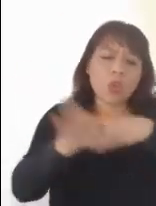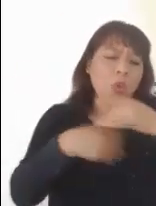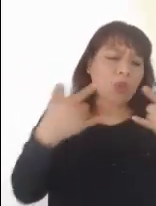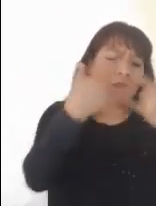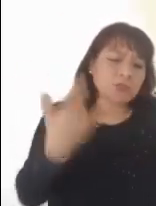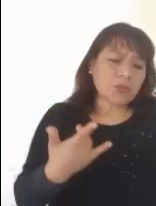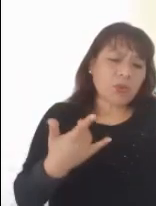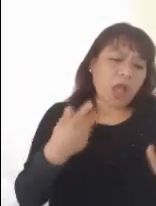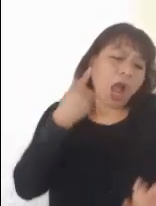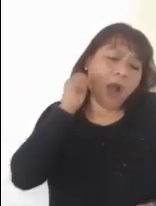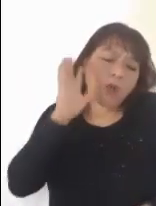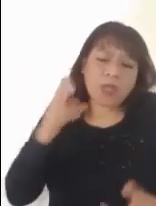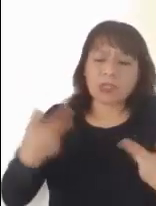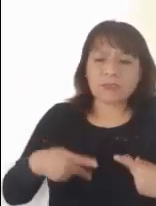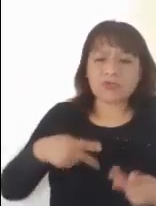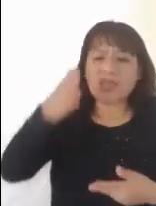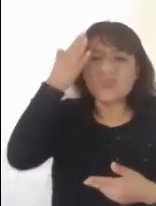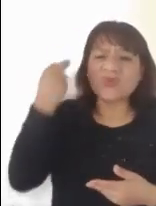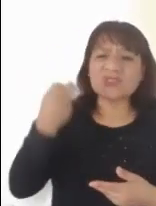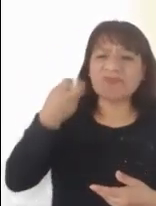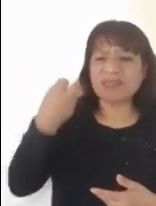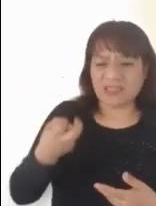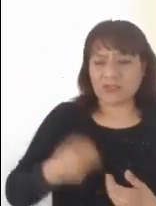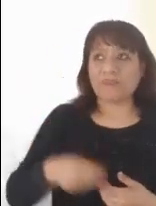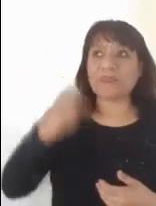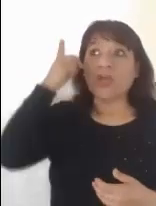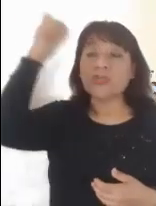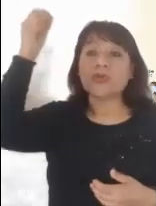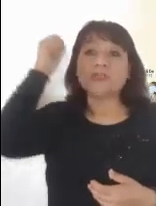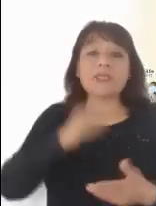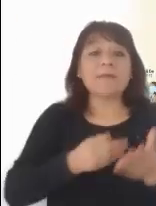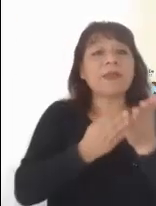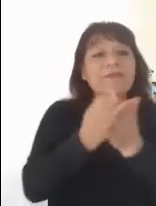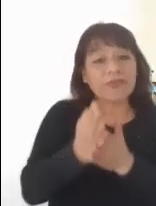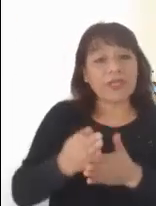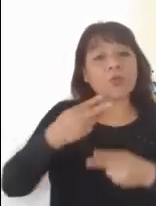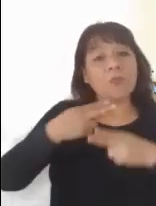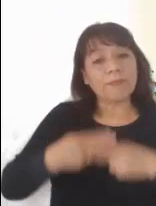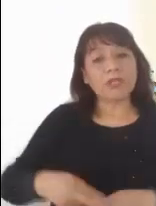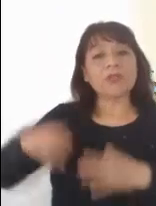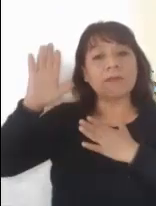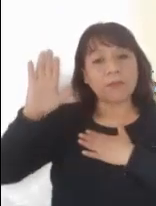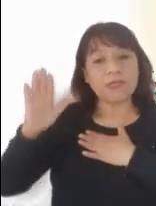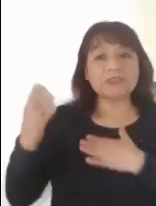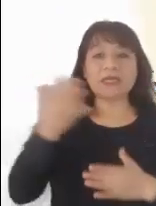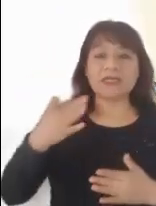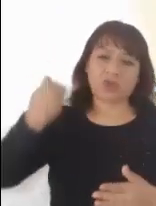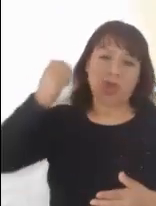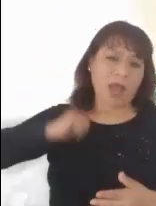pueblo no fuera consciente de ello. Dios, siempre fiel, ahora cumple la promesa hecha a los antiguos.